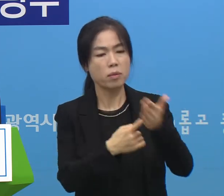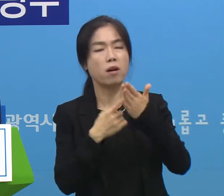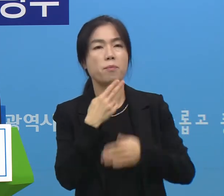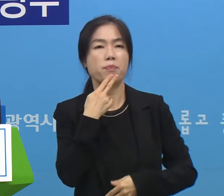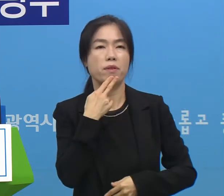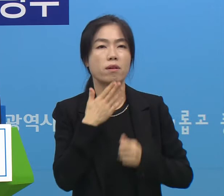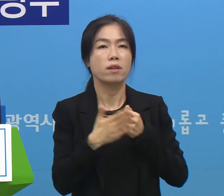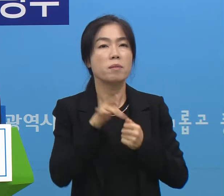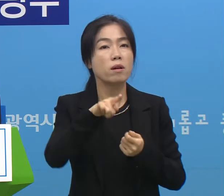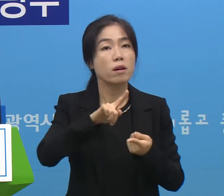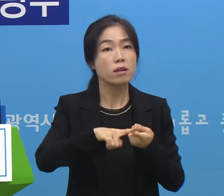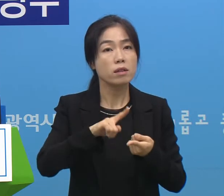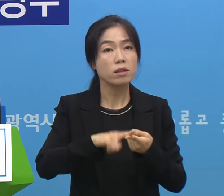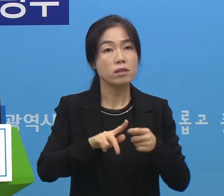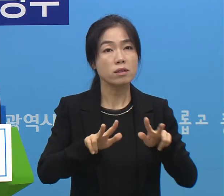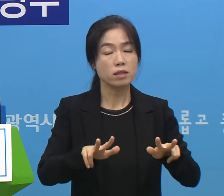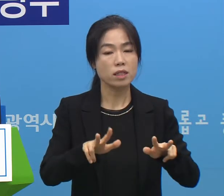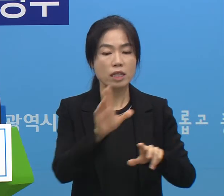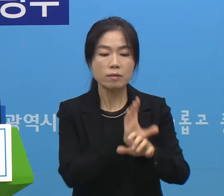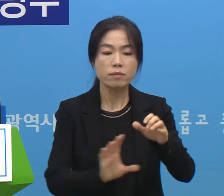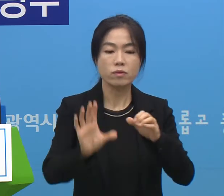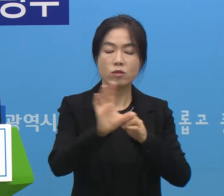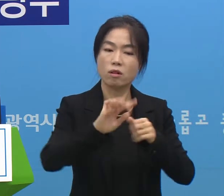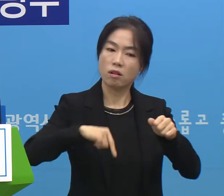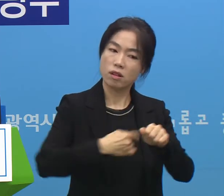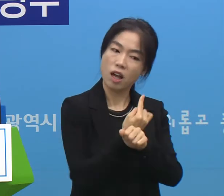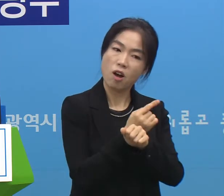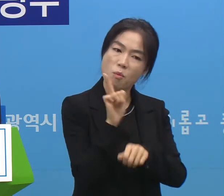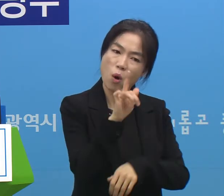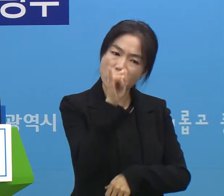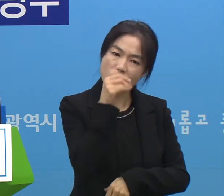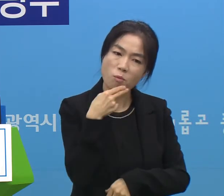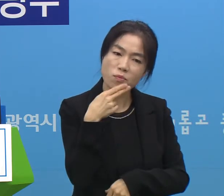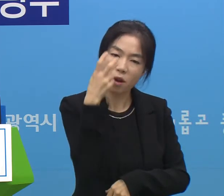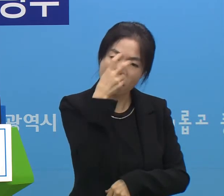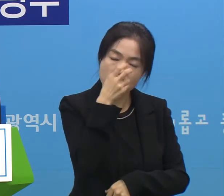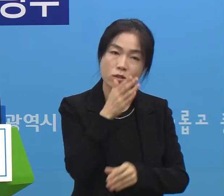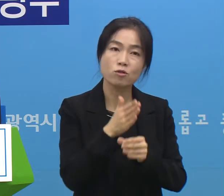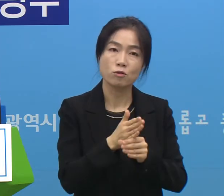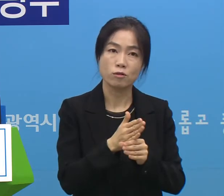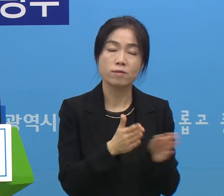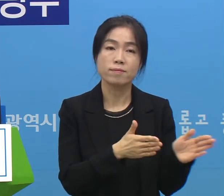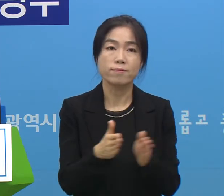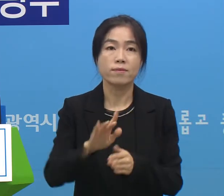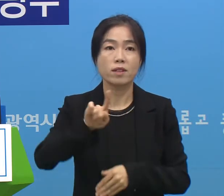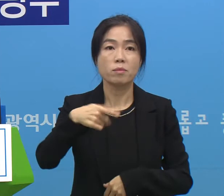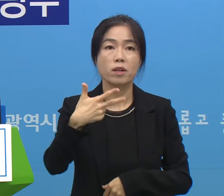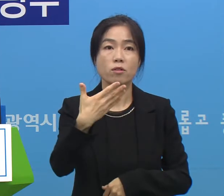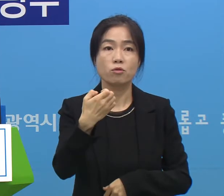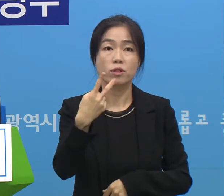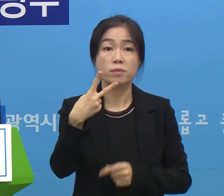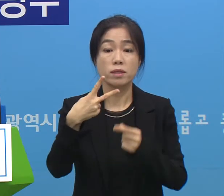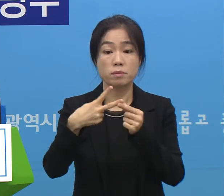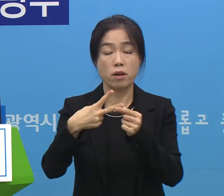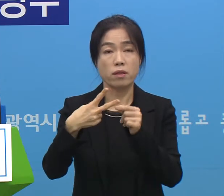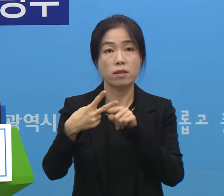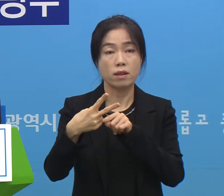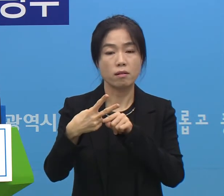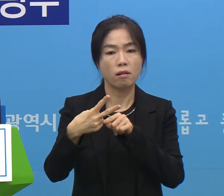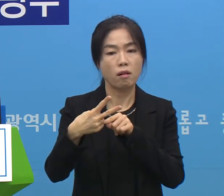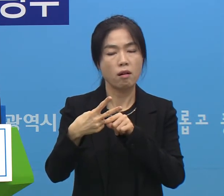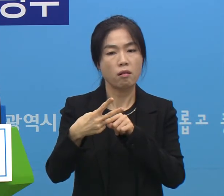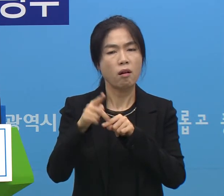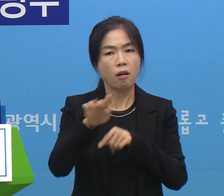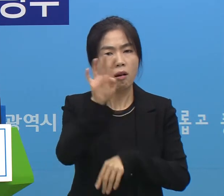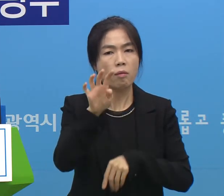그래서 그 부분은 저희들이 또 추가로 다른 것이 있는지 알아보고 있는 상태이고요 그 다음에 192번 저희들이 안 되는